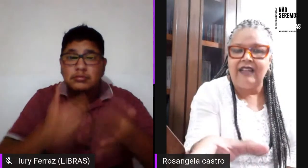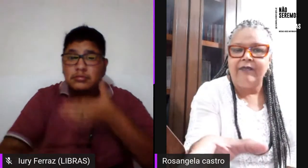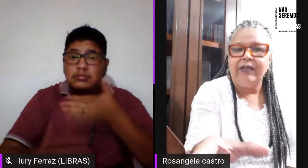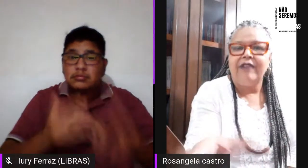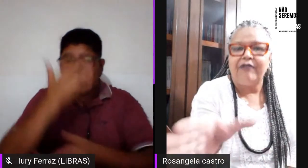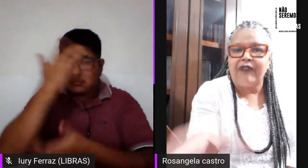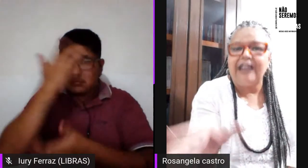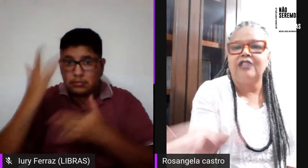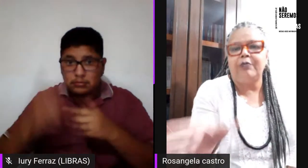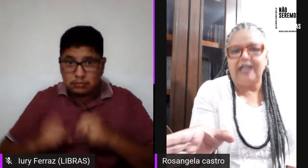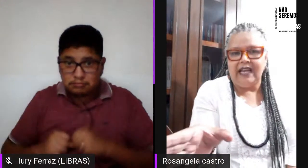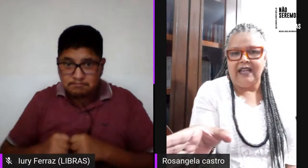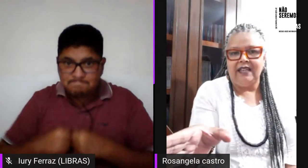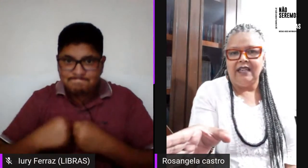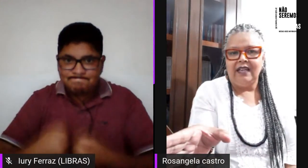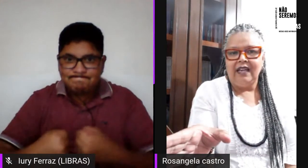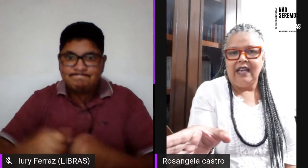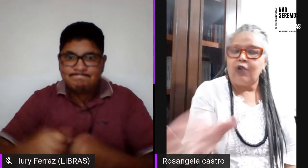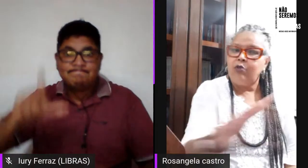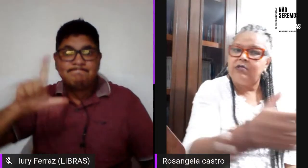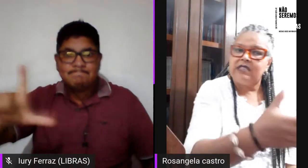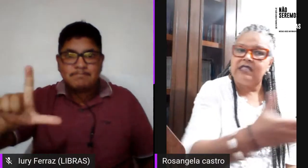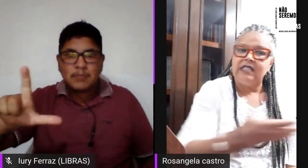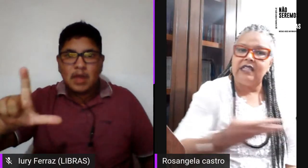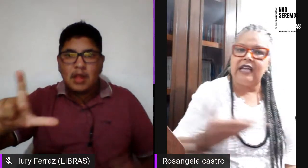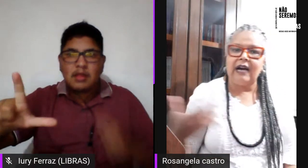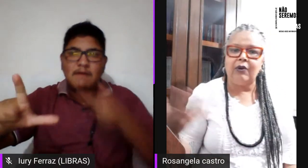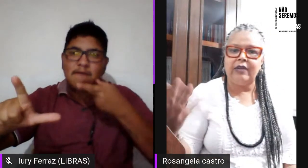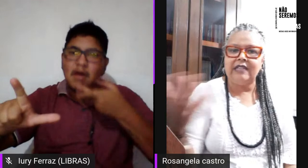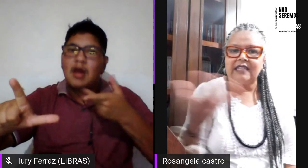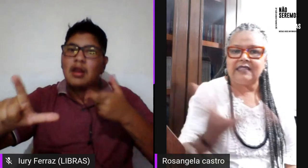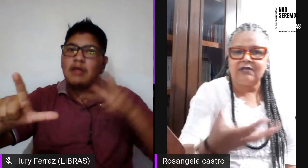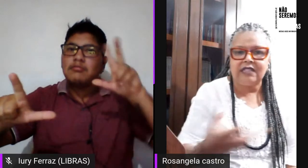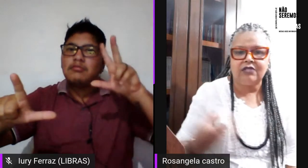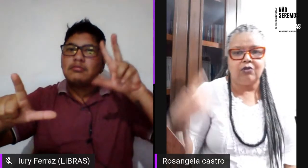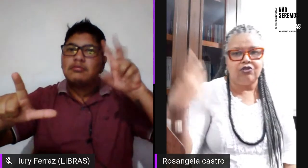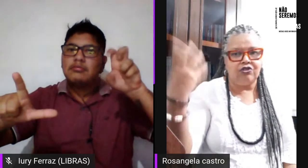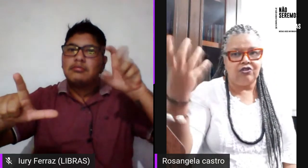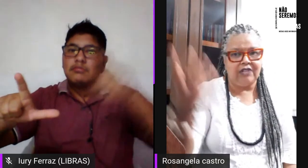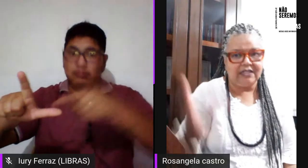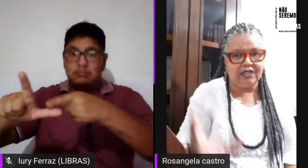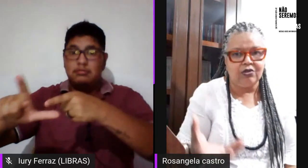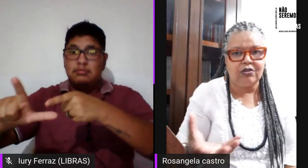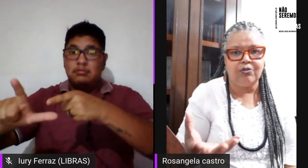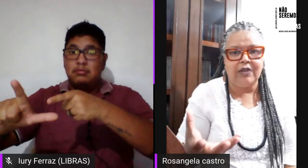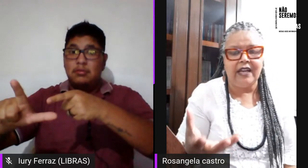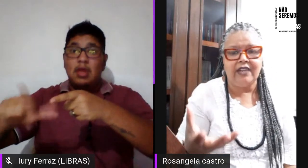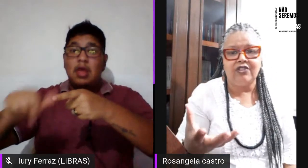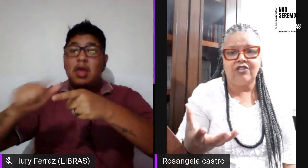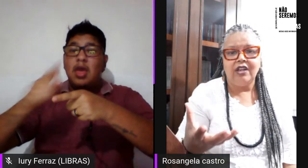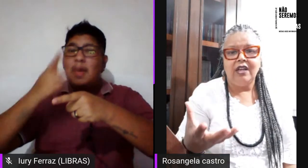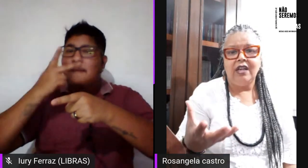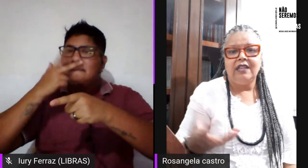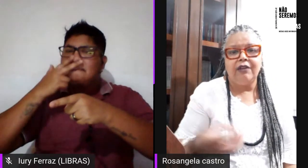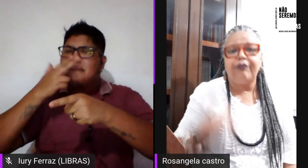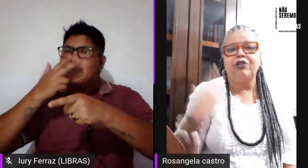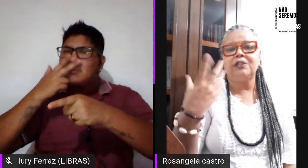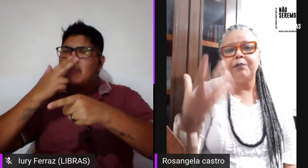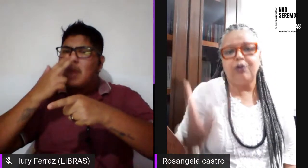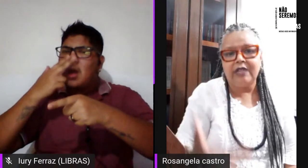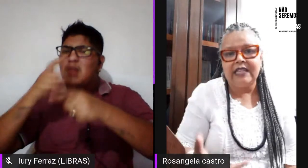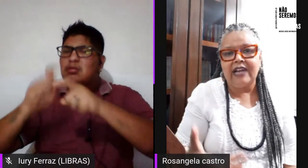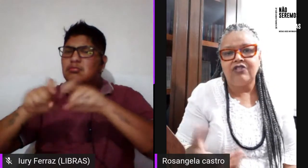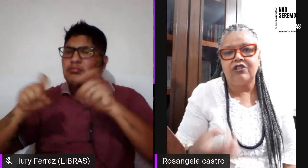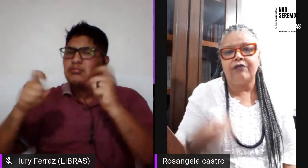L fale sobre L. é como se a orientação sexual dessas outras mulheres não